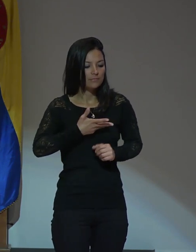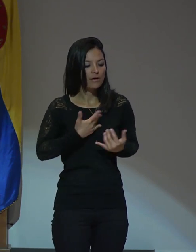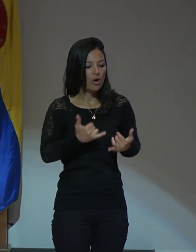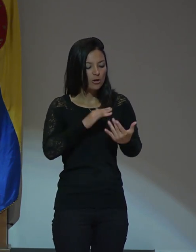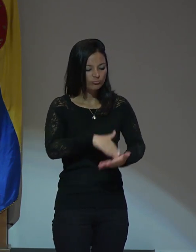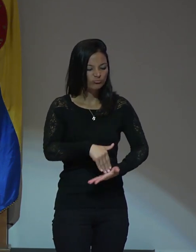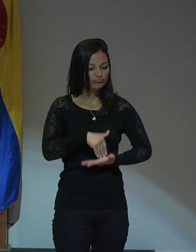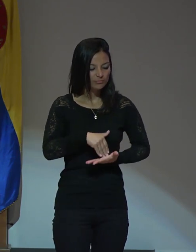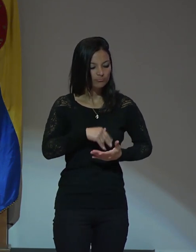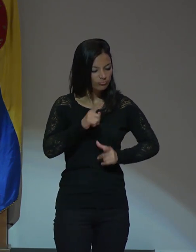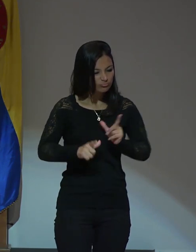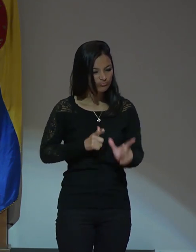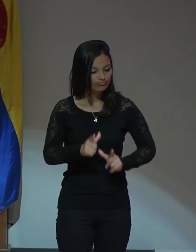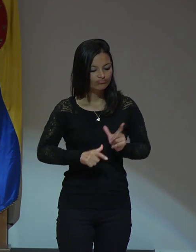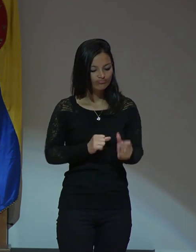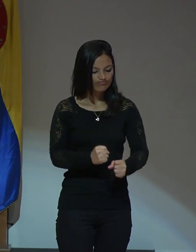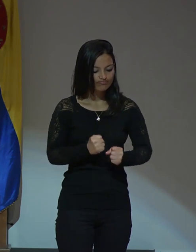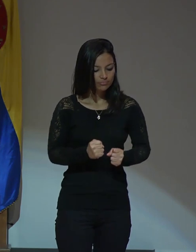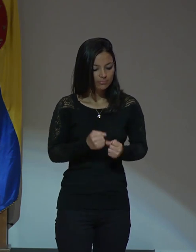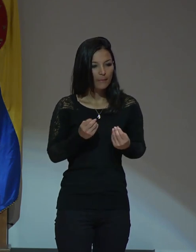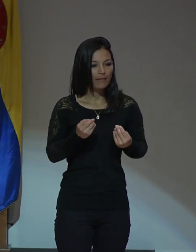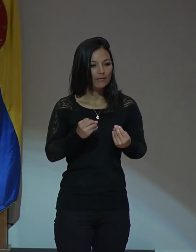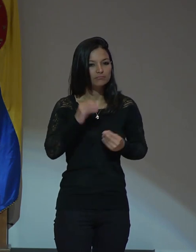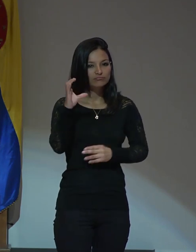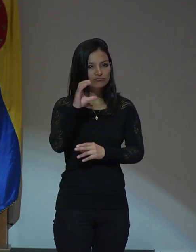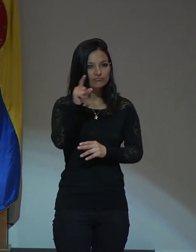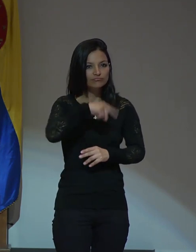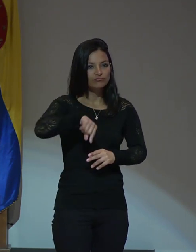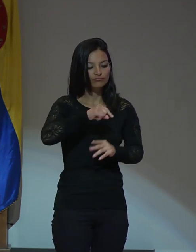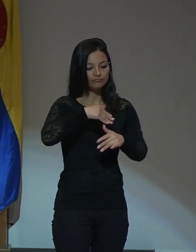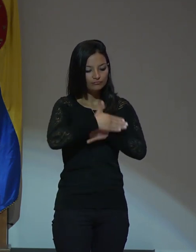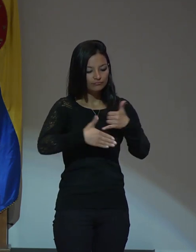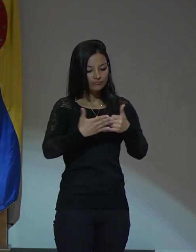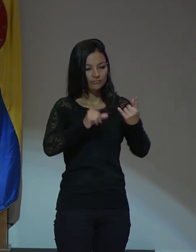dignidad luchando para un país diferente